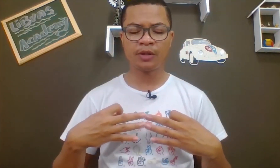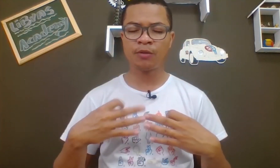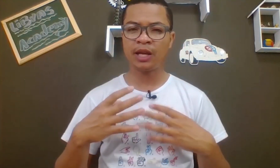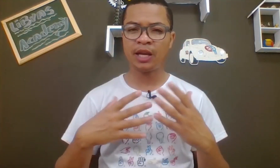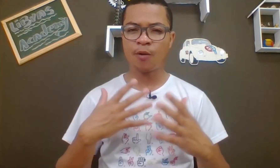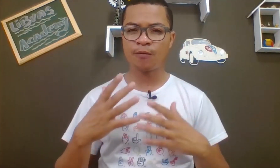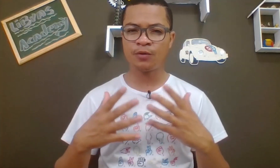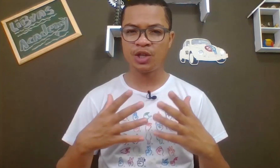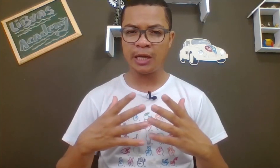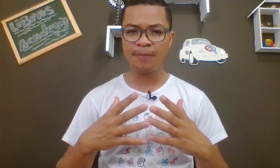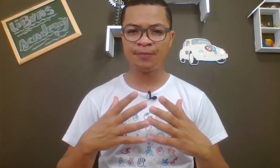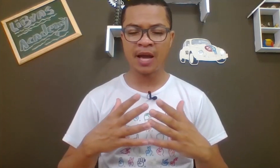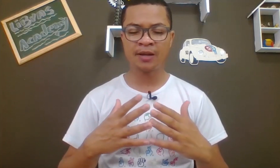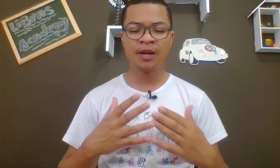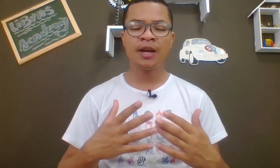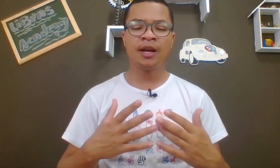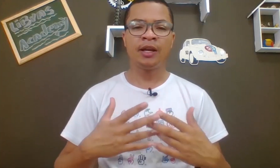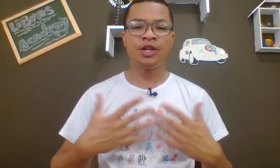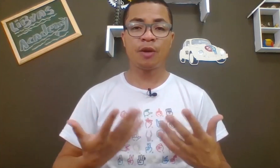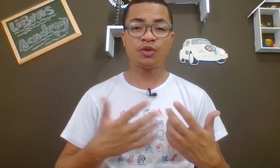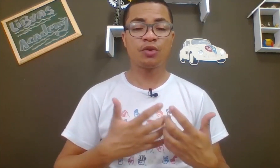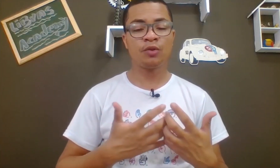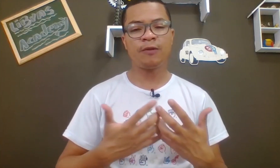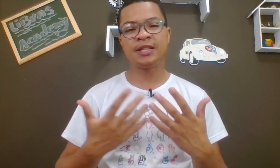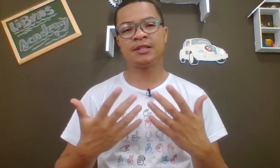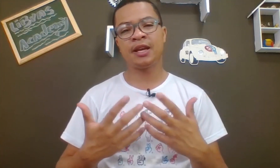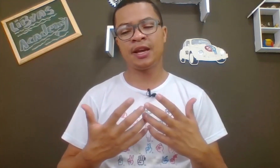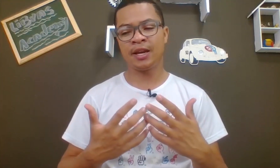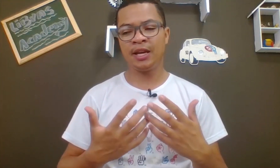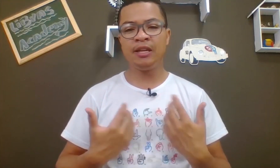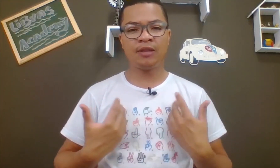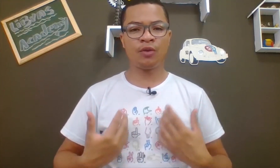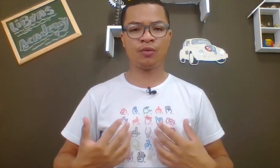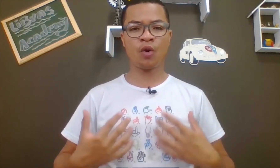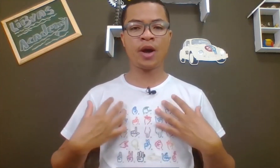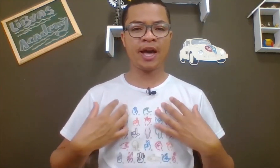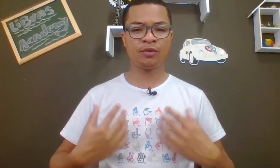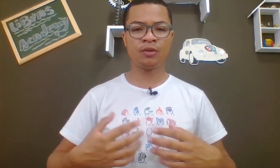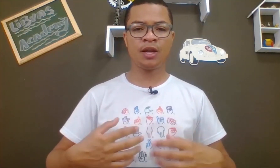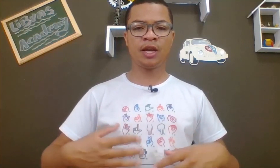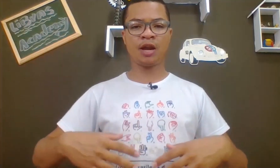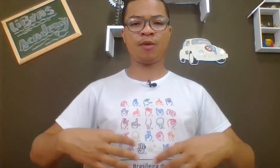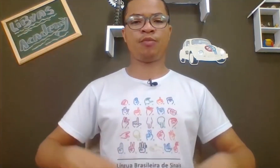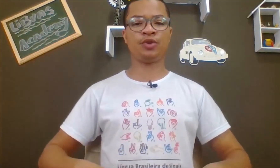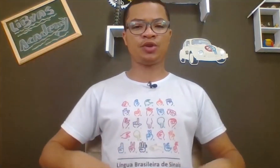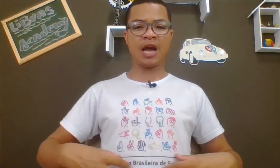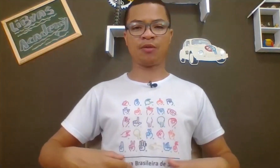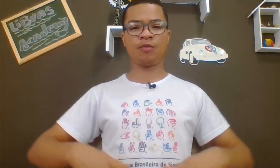bom? Então, tentem não confundir aí, tá? E geralmente quando o surdo faz íntegro, correto, ele dá uma posicionada com a